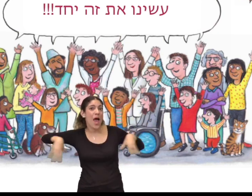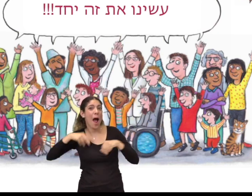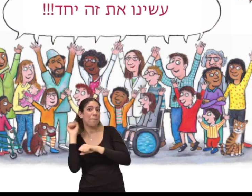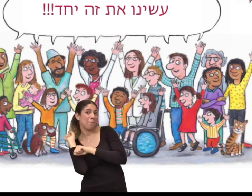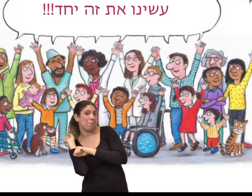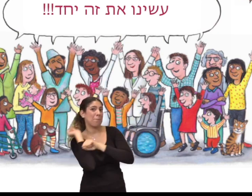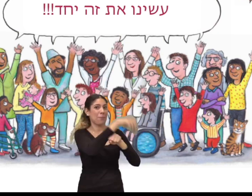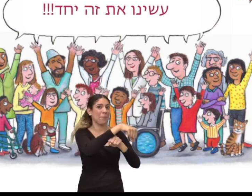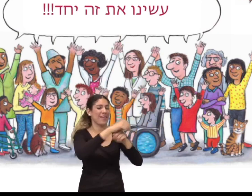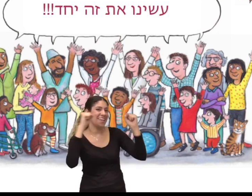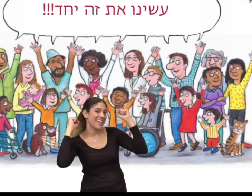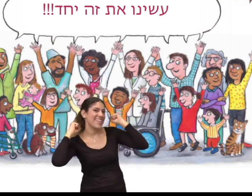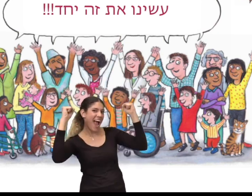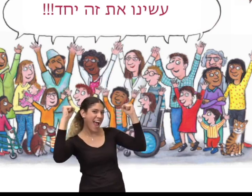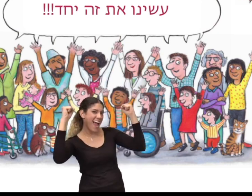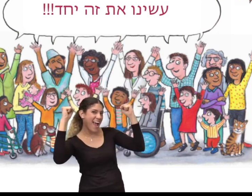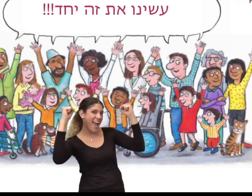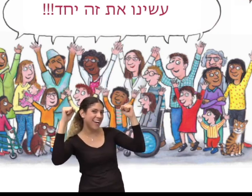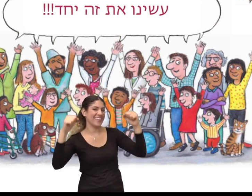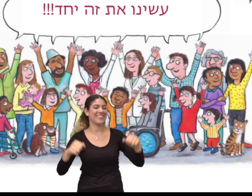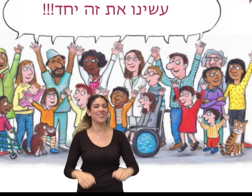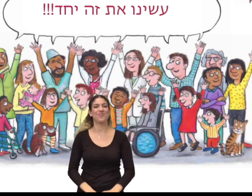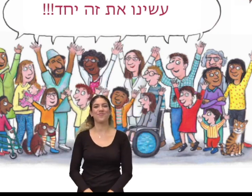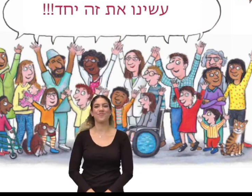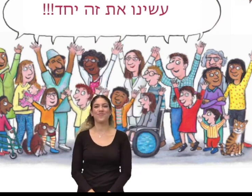עשינו את זה יחד. יש! ועש. תסתיים.